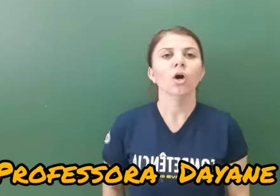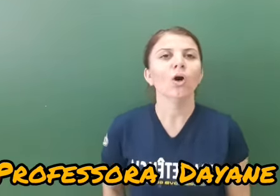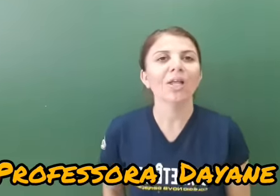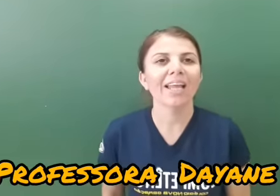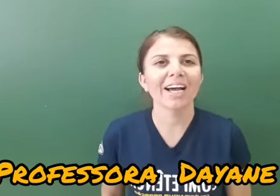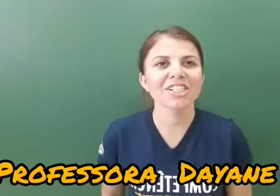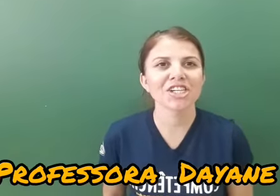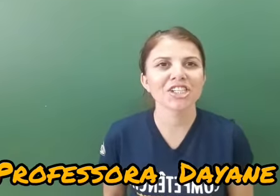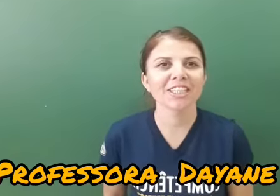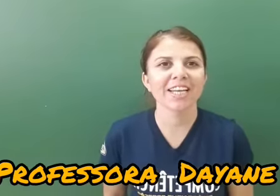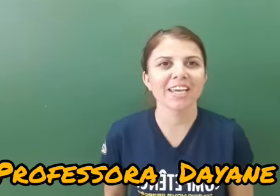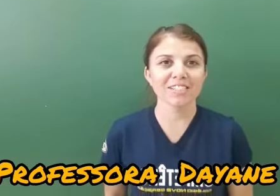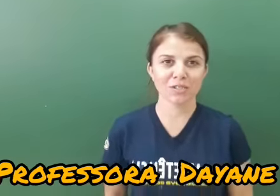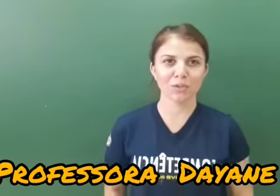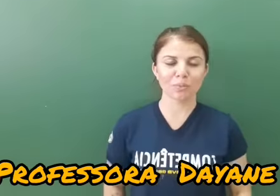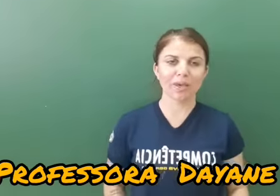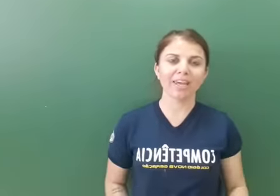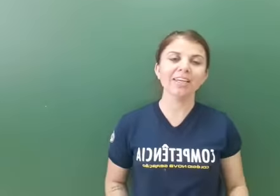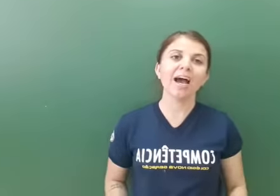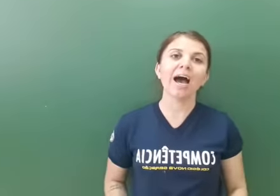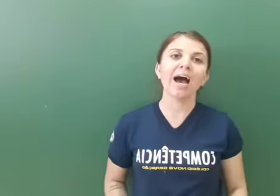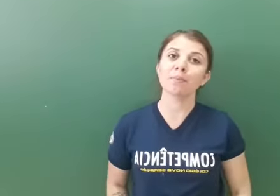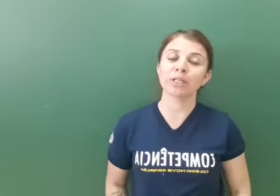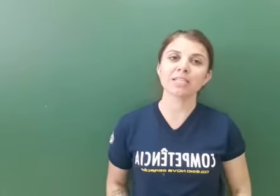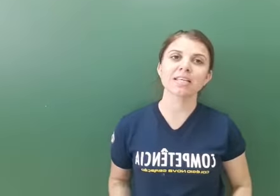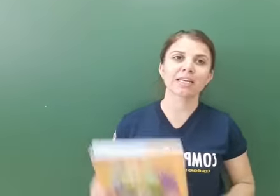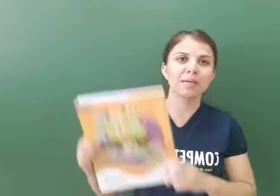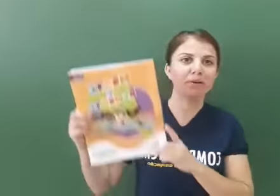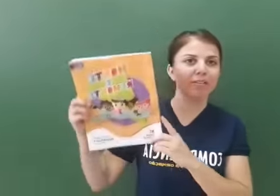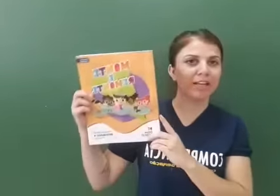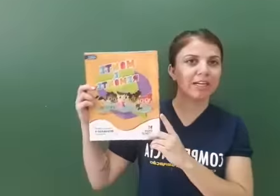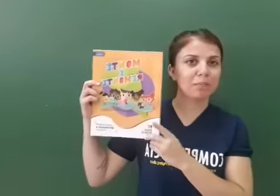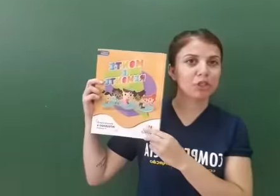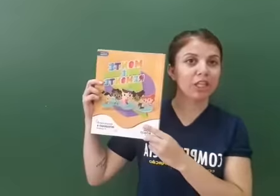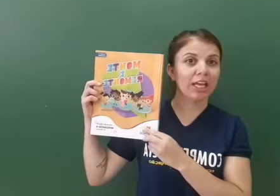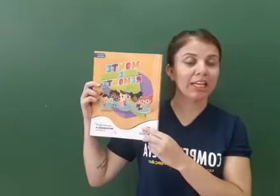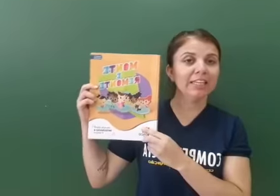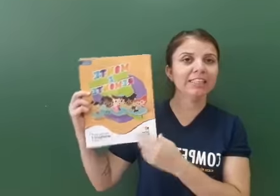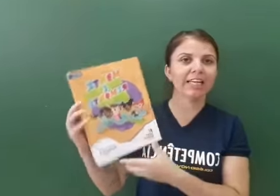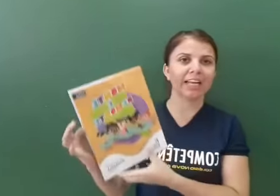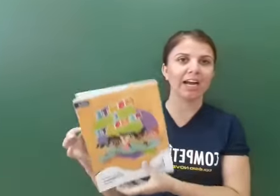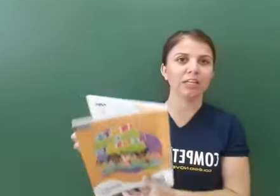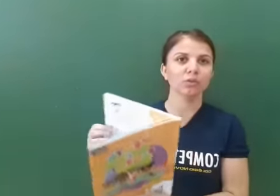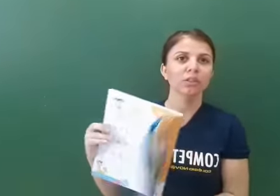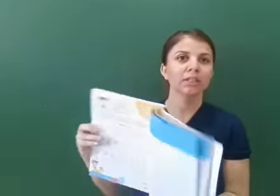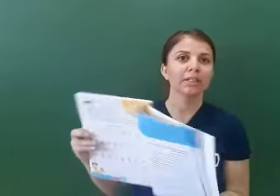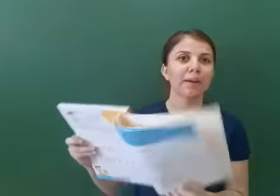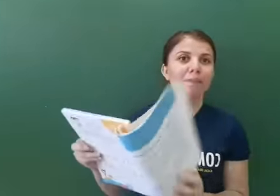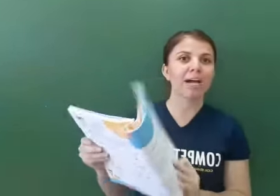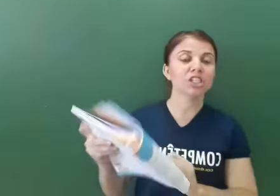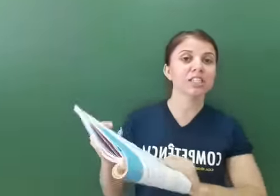Olá, Jardim 3! Tudo bem? A Prodá está aqui para falar da coxila integrado da página